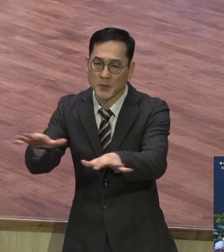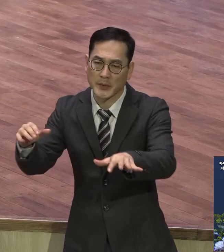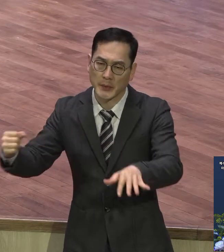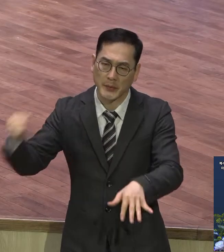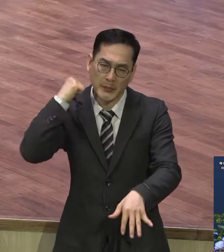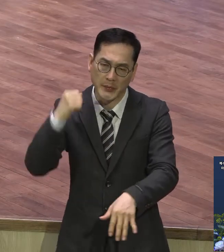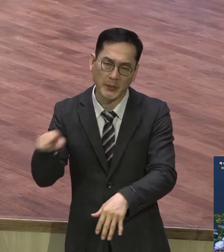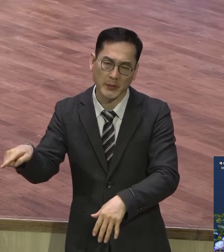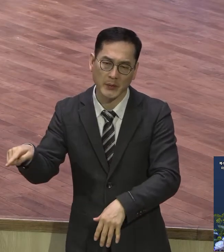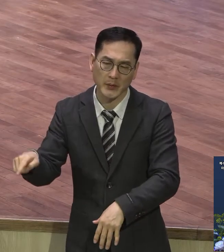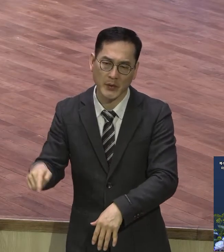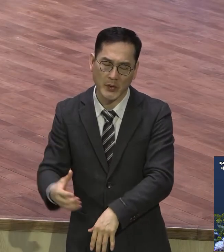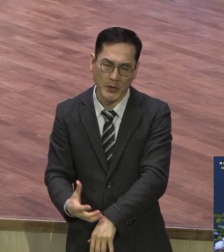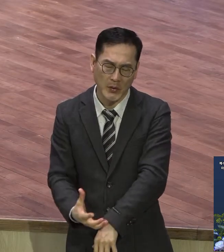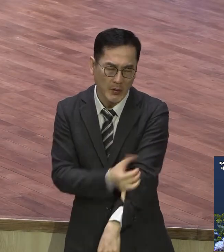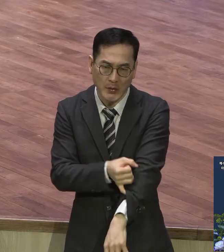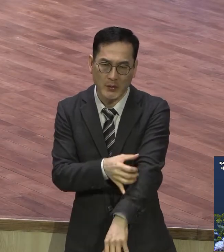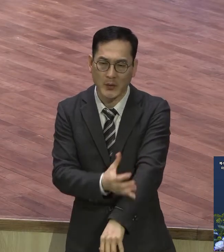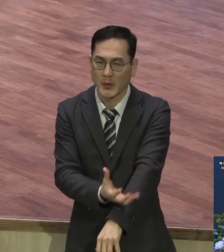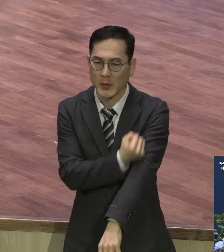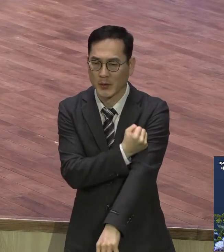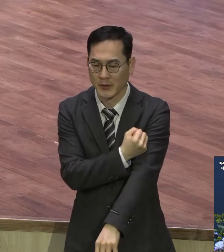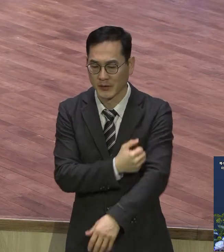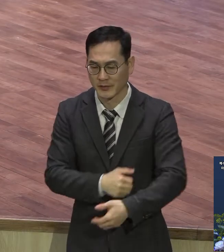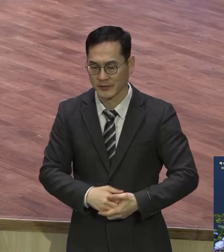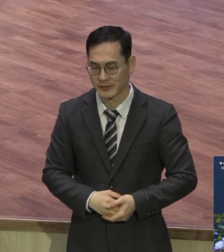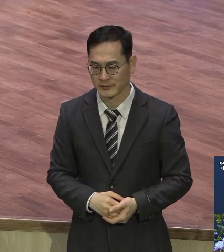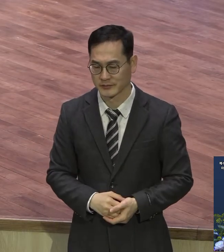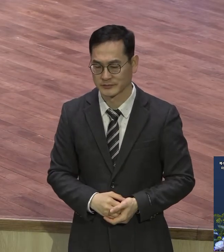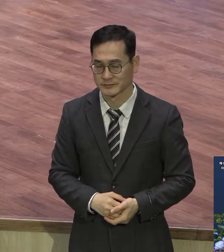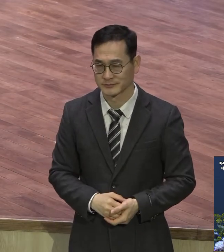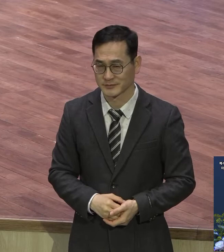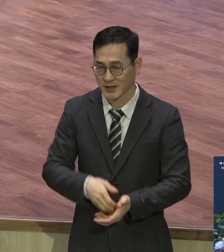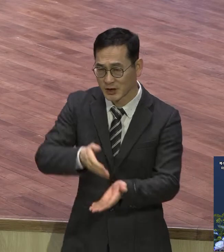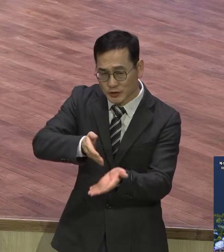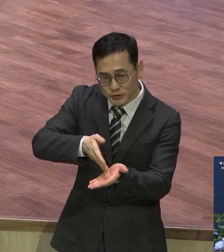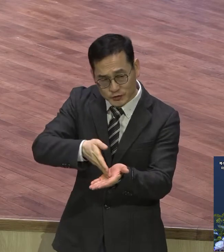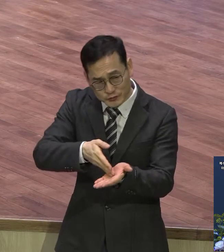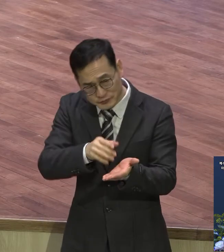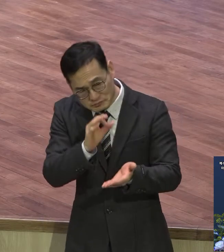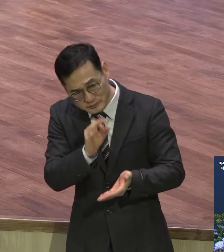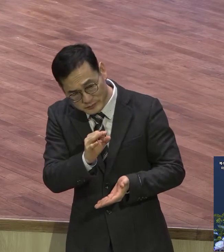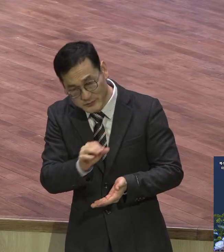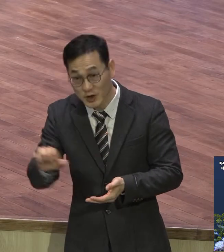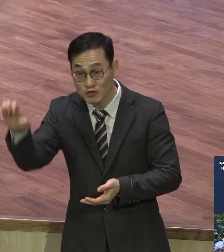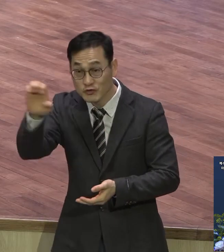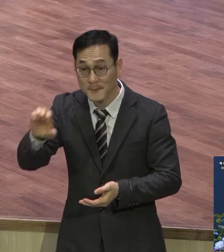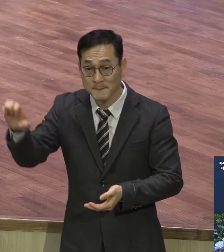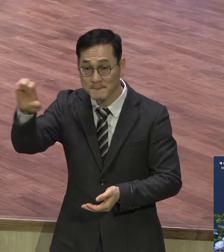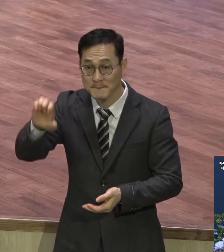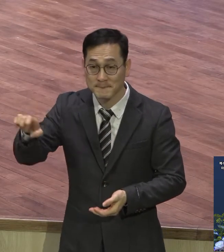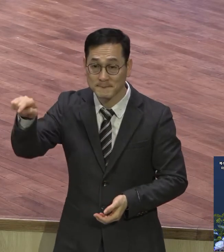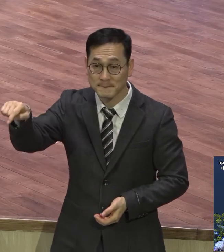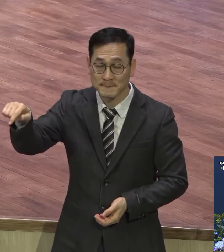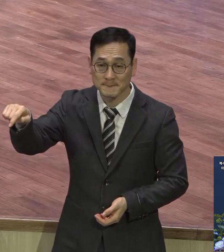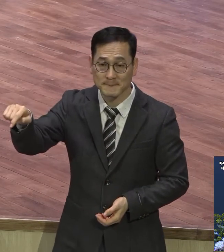정말 빠릅니다. 지금 뉴스 보니까 유럽에는 지금 코로나